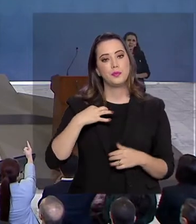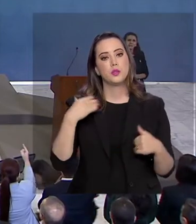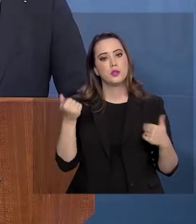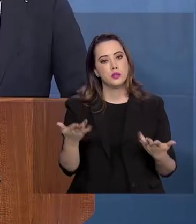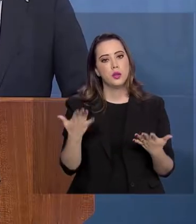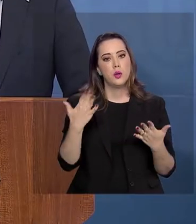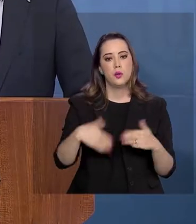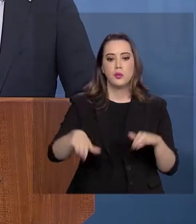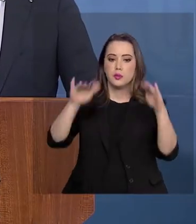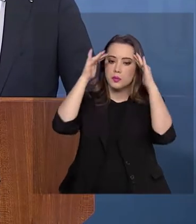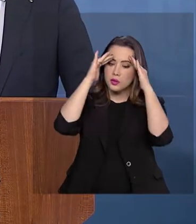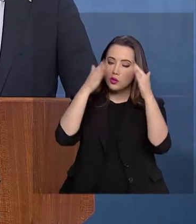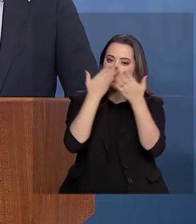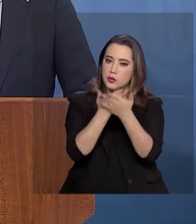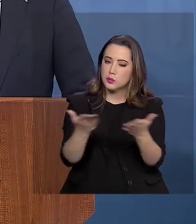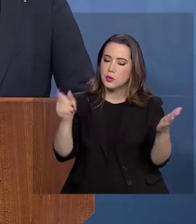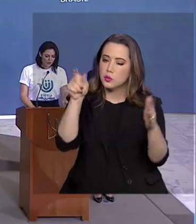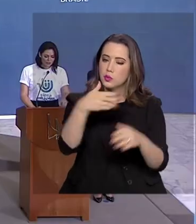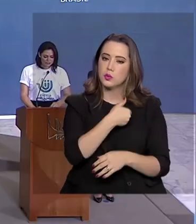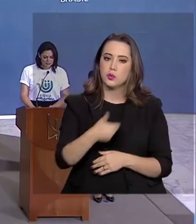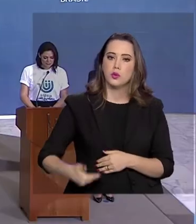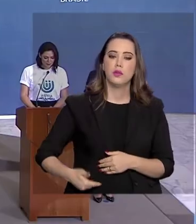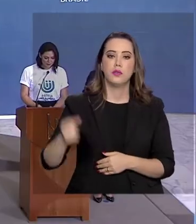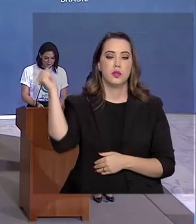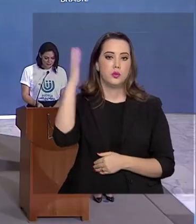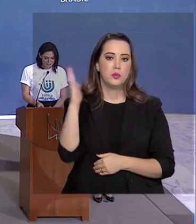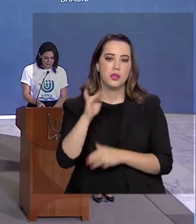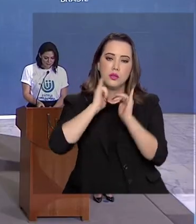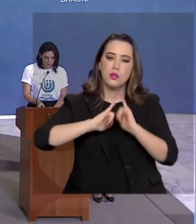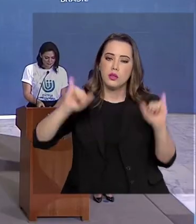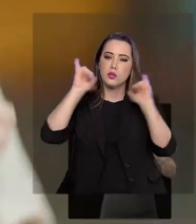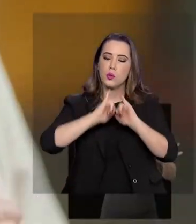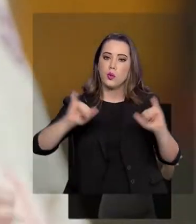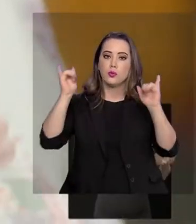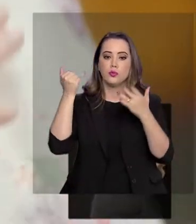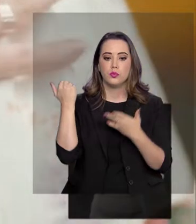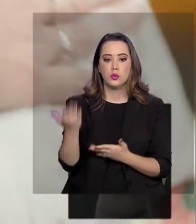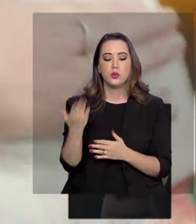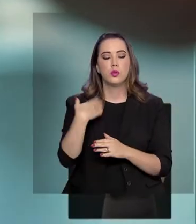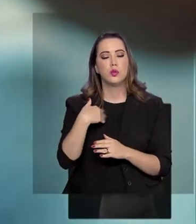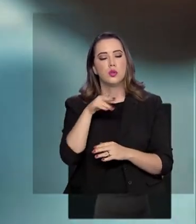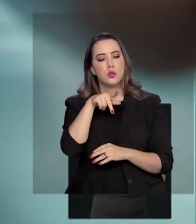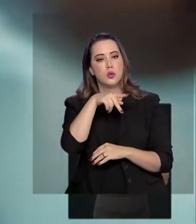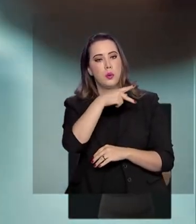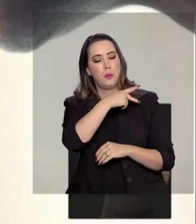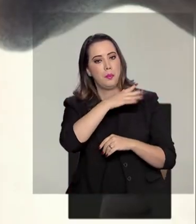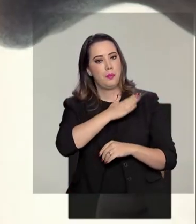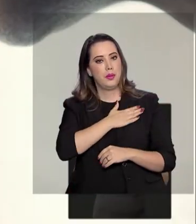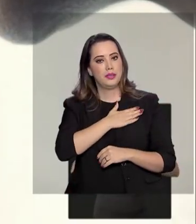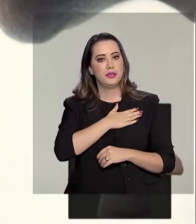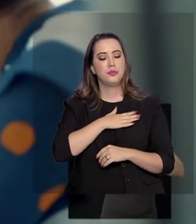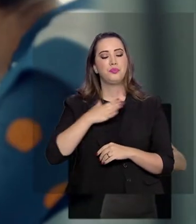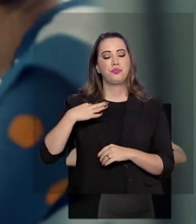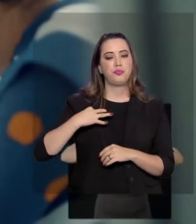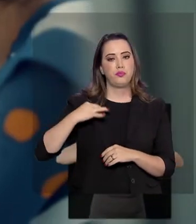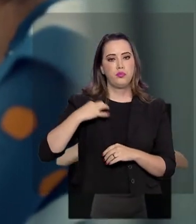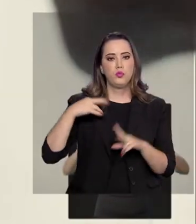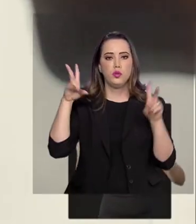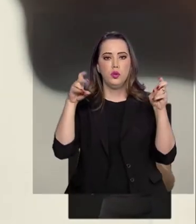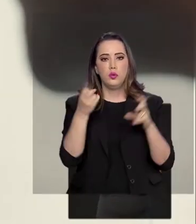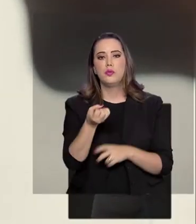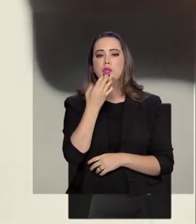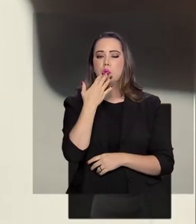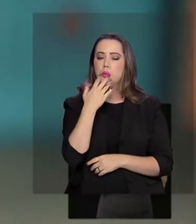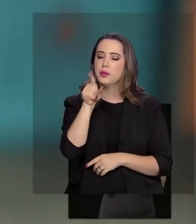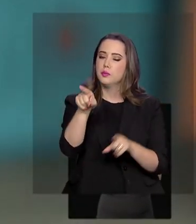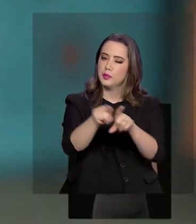homenagear esses brasileiros, o governo federal lançou a campanha publicitária do programa Pátria Voluntária. Com o tema Fazer o